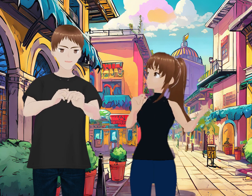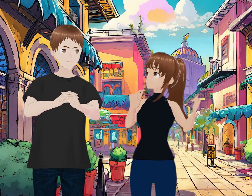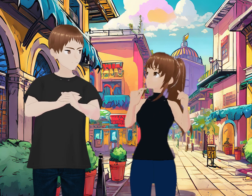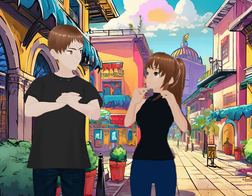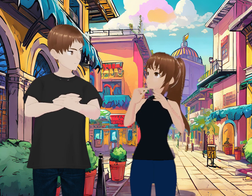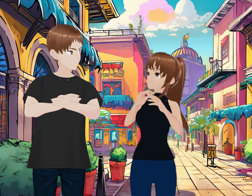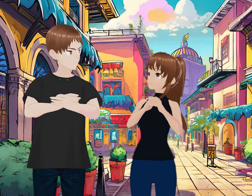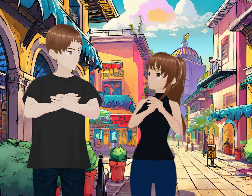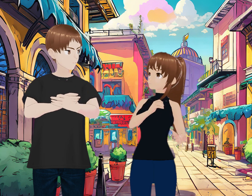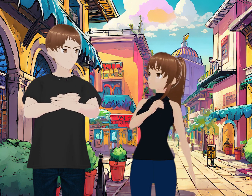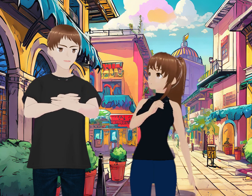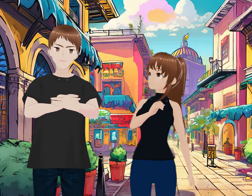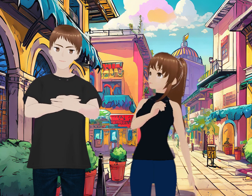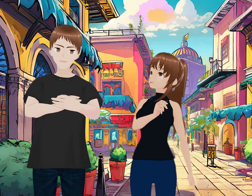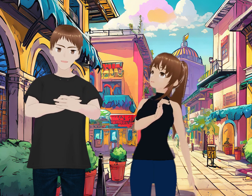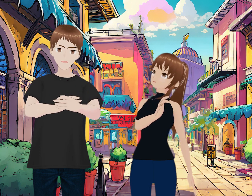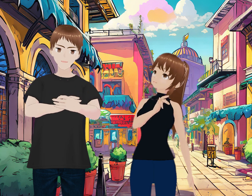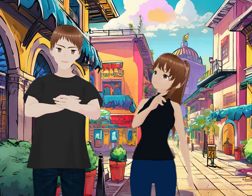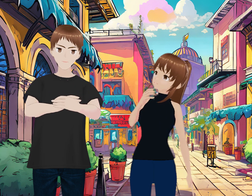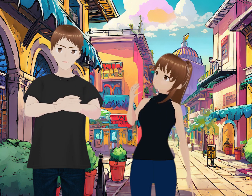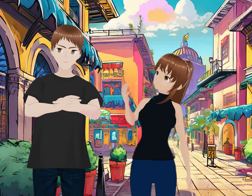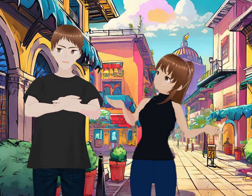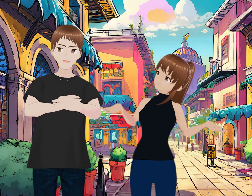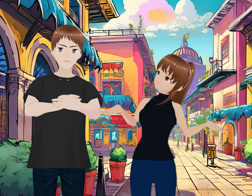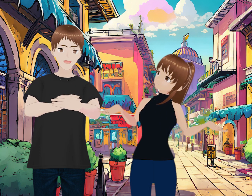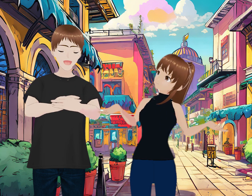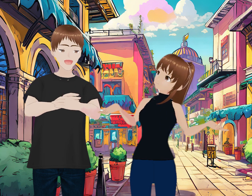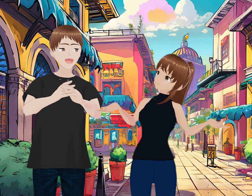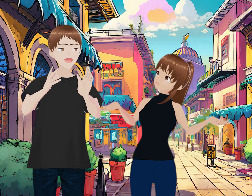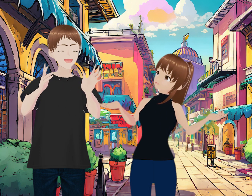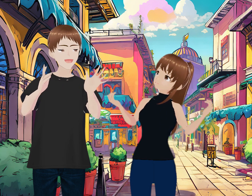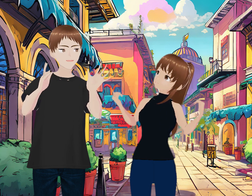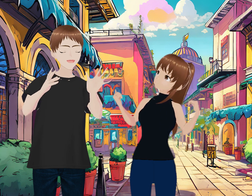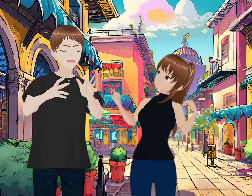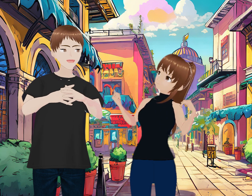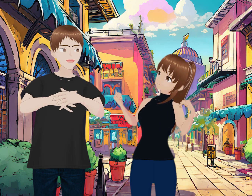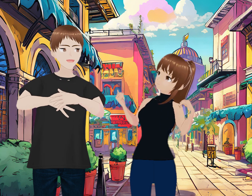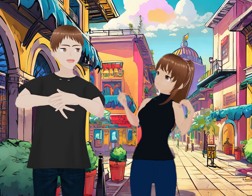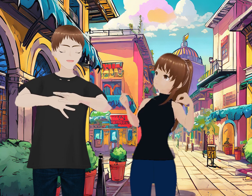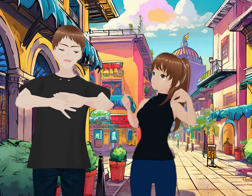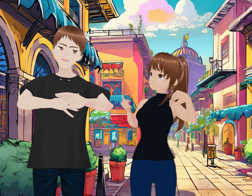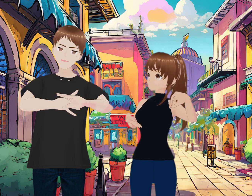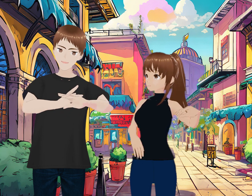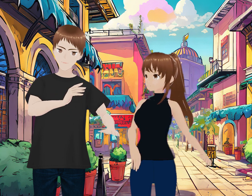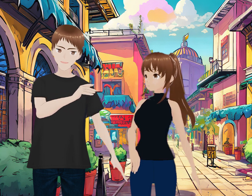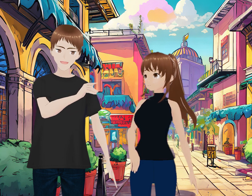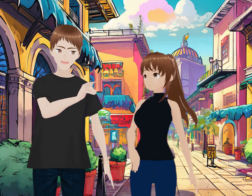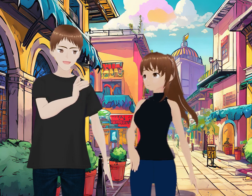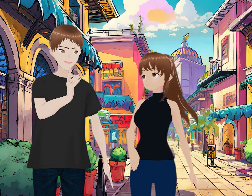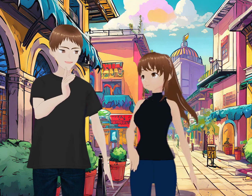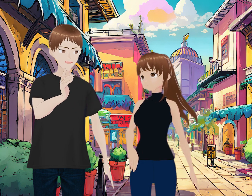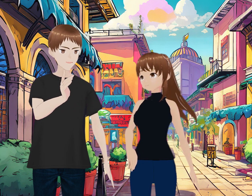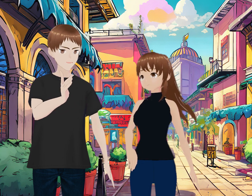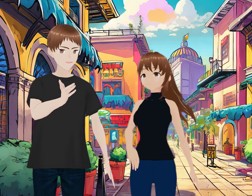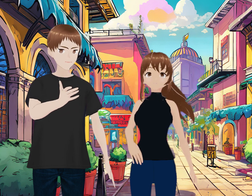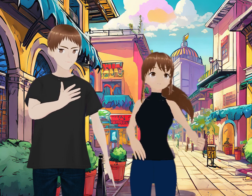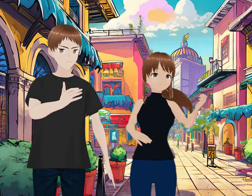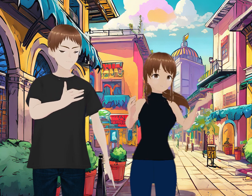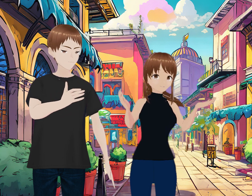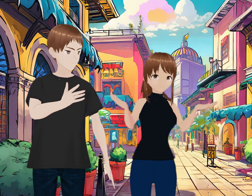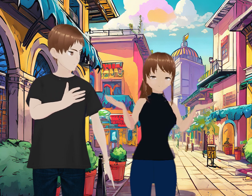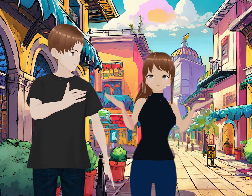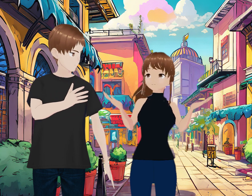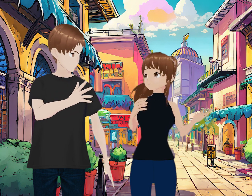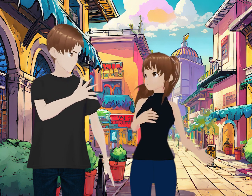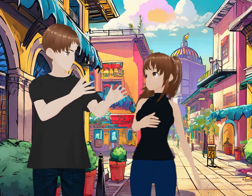Según yo, todo lo que tengo son películas, porque ayer incluso me puse a buscar cintas mexicanas, y bueno, hasta eso hay una mexicana, series no tanto,